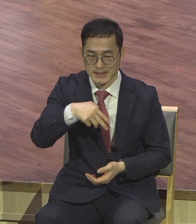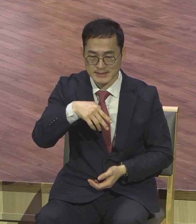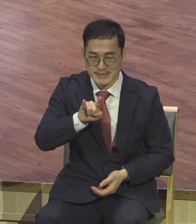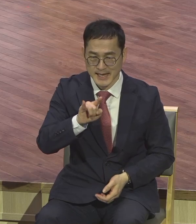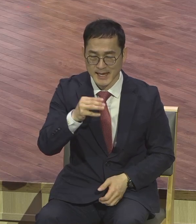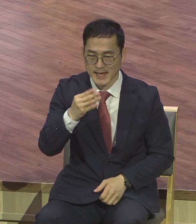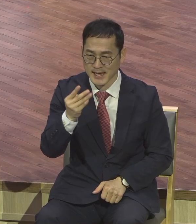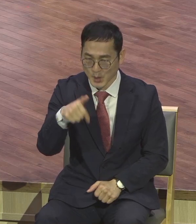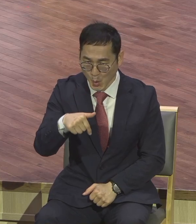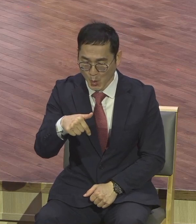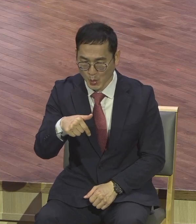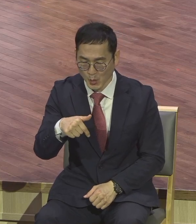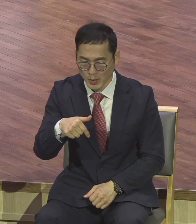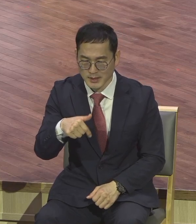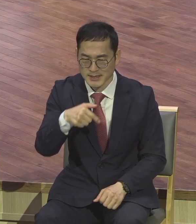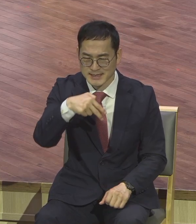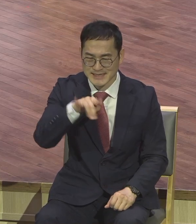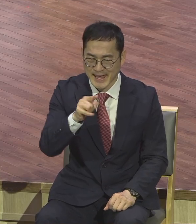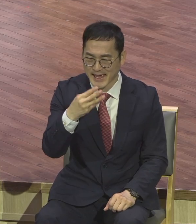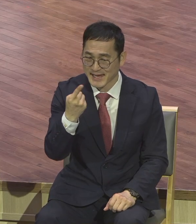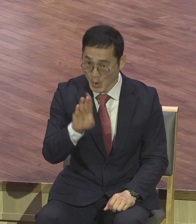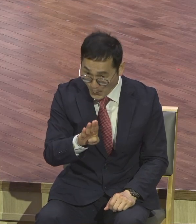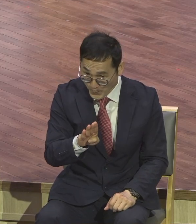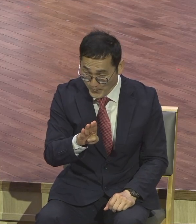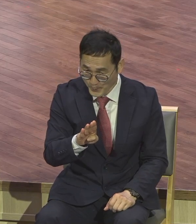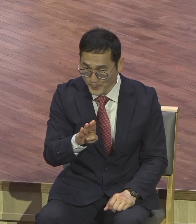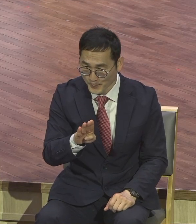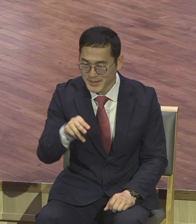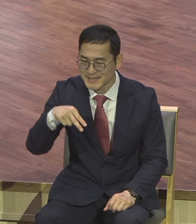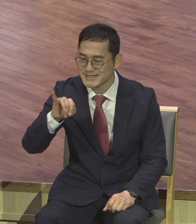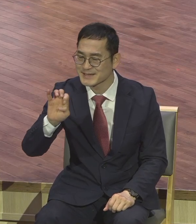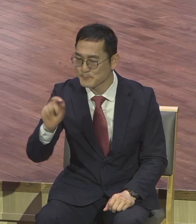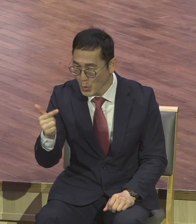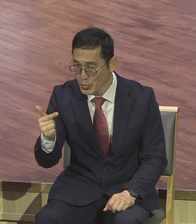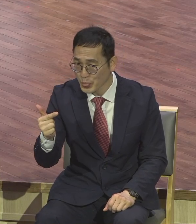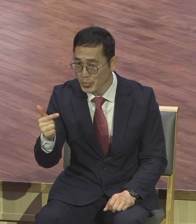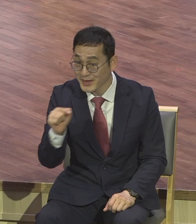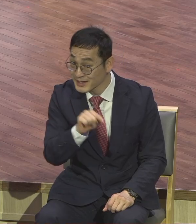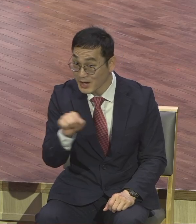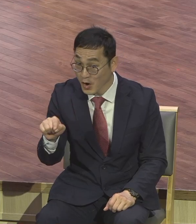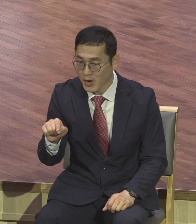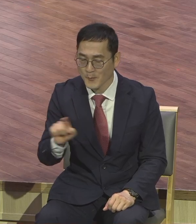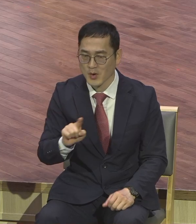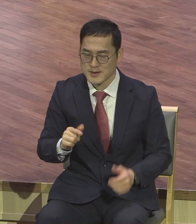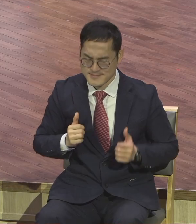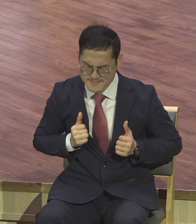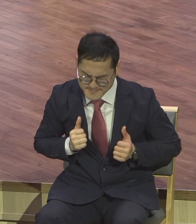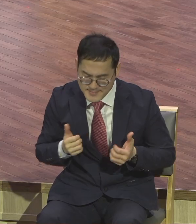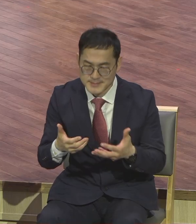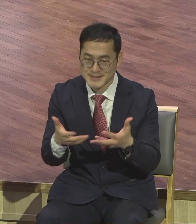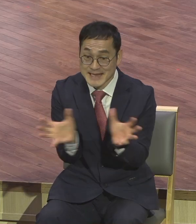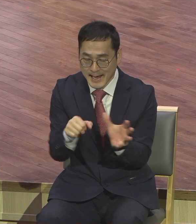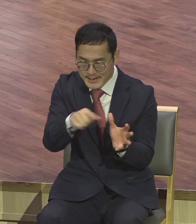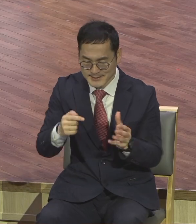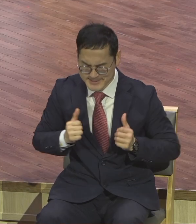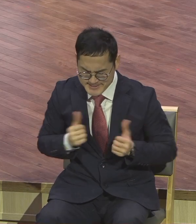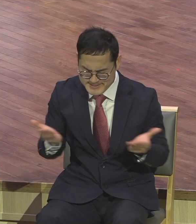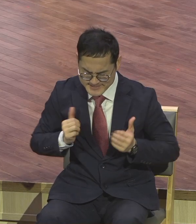밝히고 있습니다. 세롯이란 말은 열심당원을 의미합니다. 예수님 당시에 이스라엘에는 크게